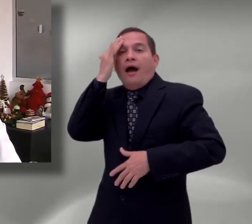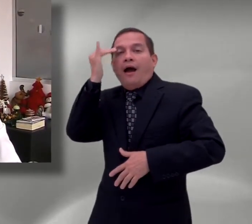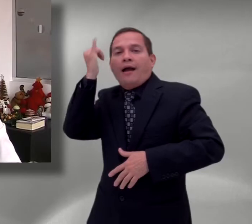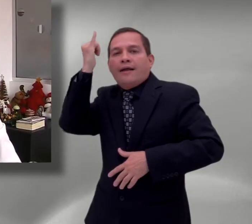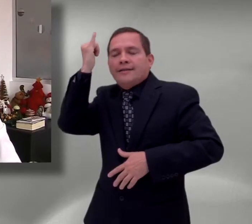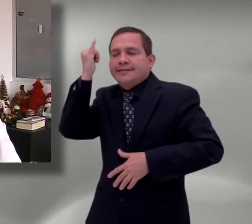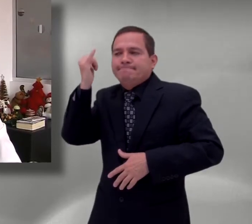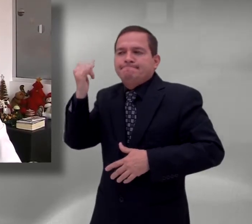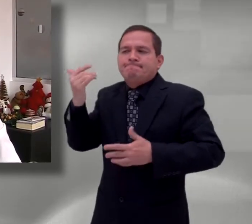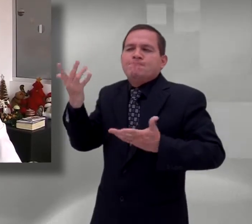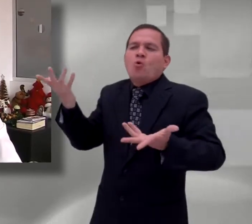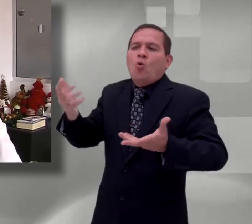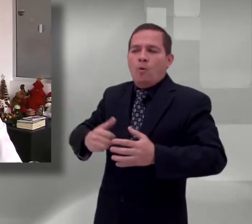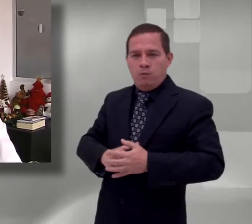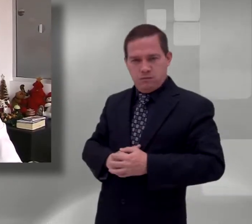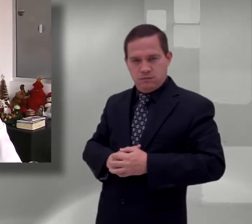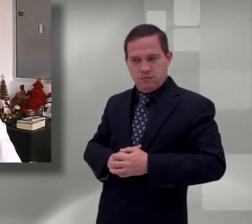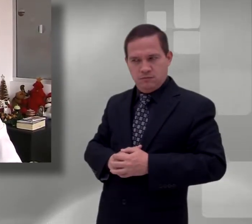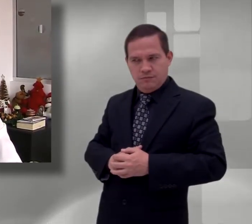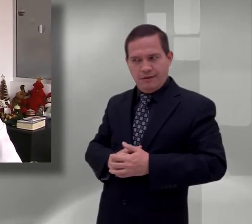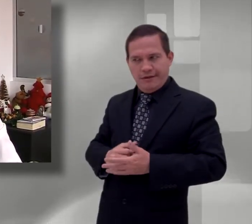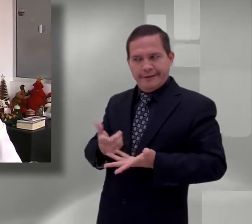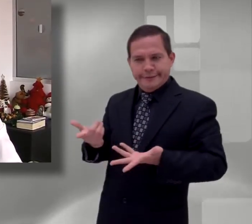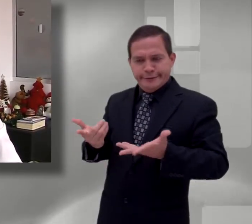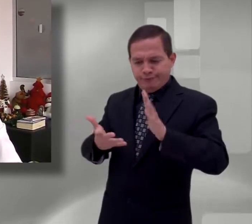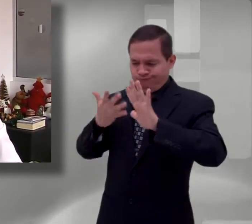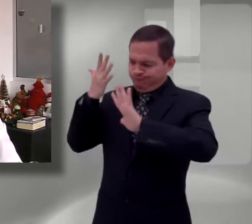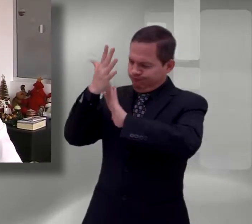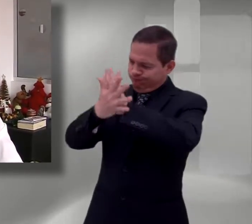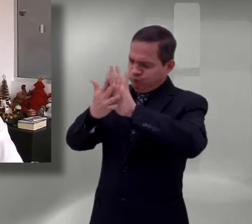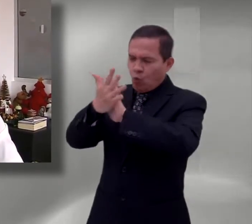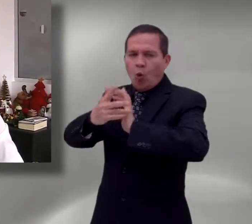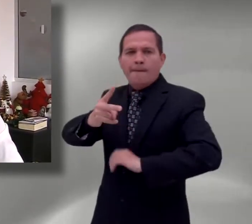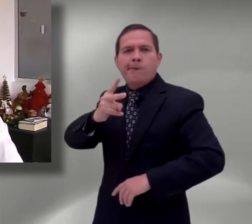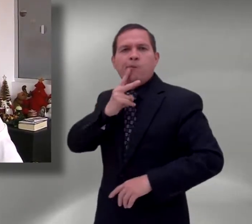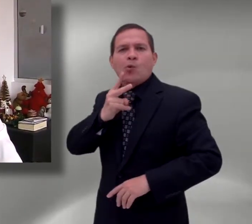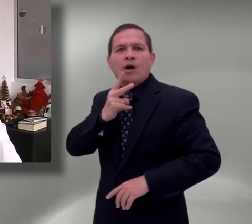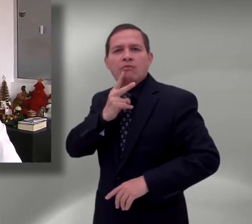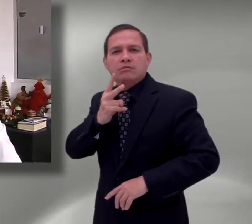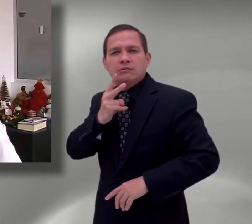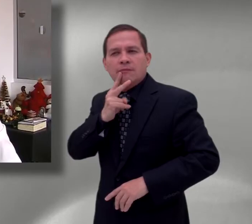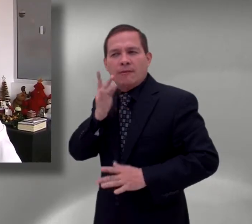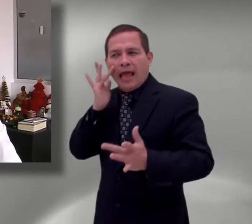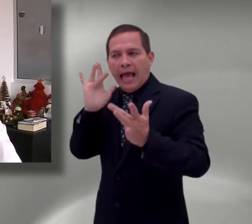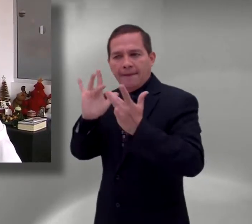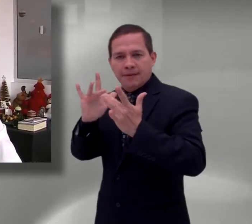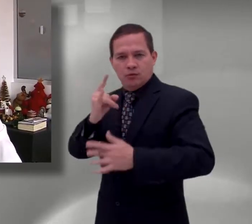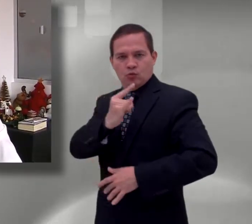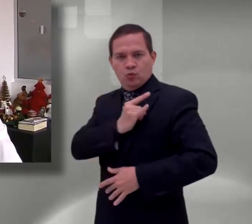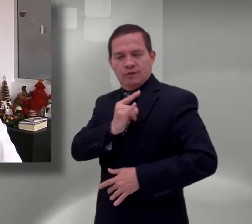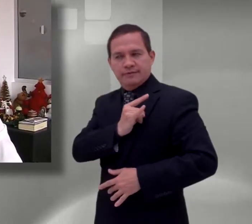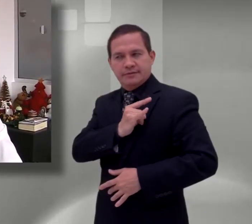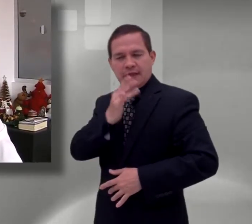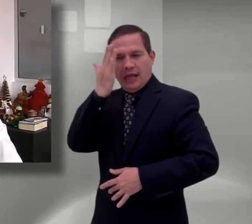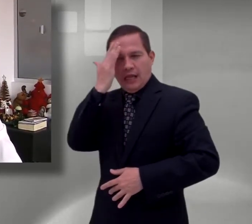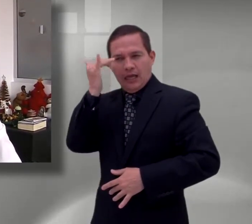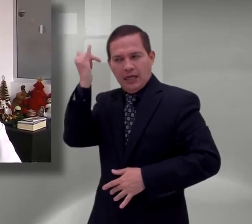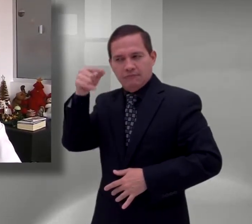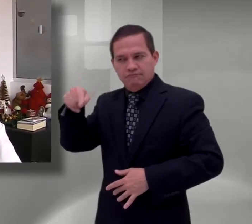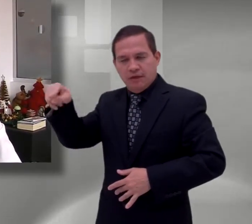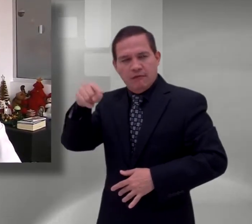apropiando todo el proceso académico con ellos a través de un lenguaje que realmente les permita acercarse al